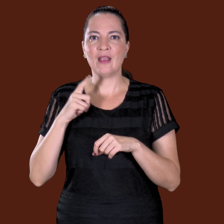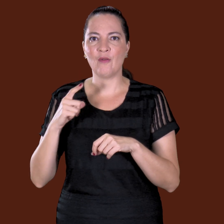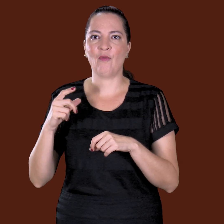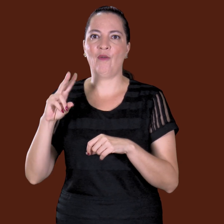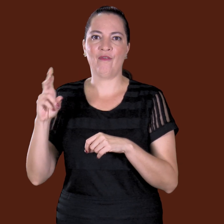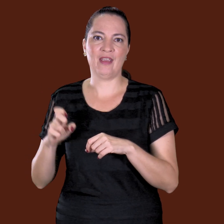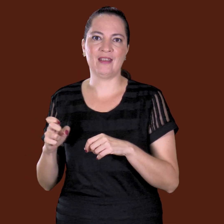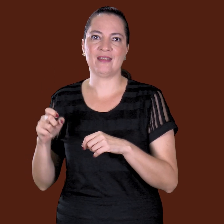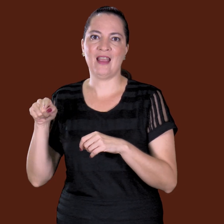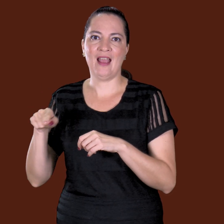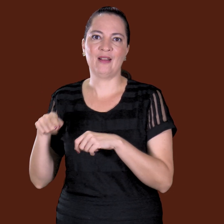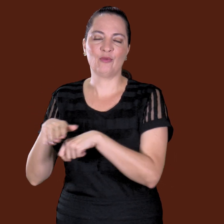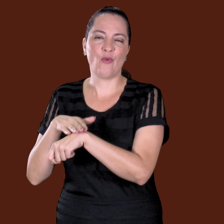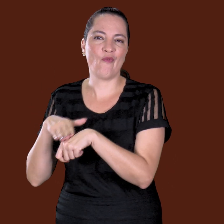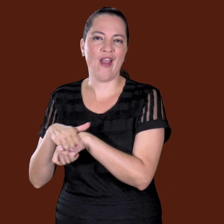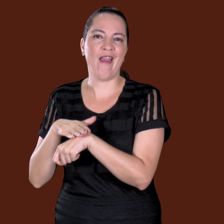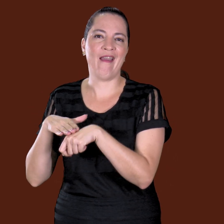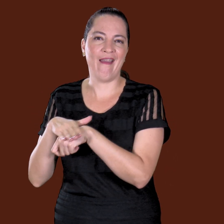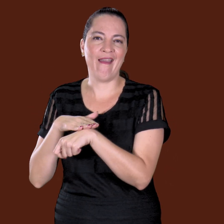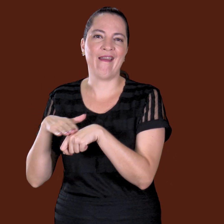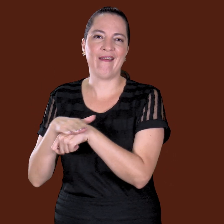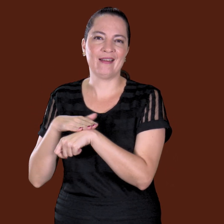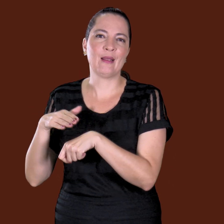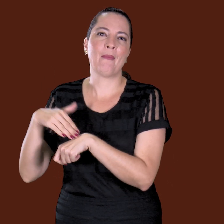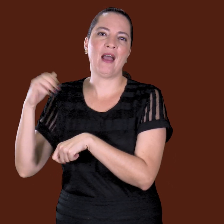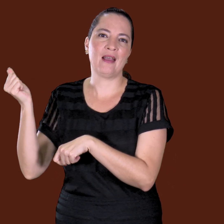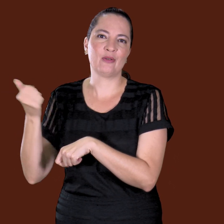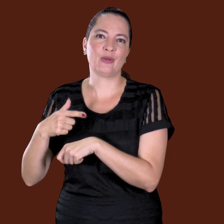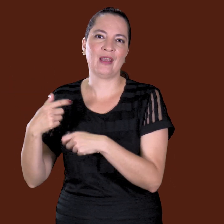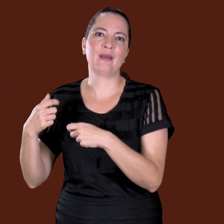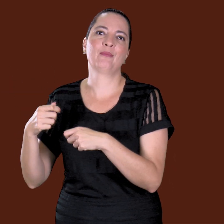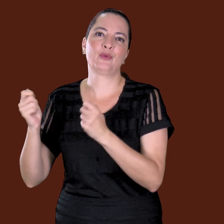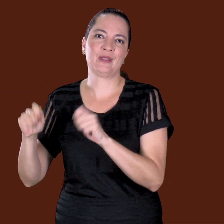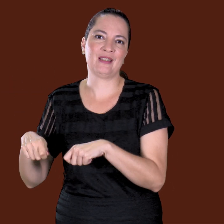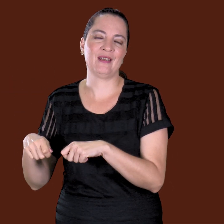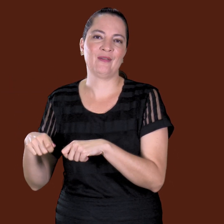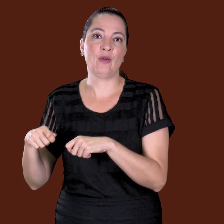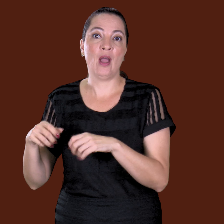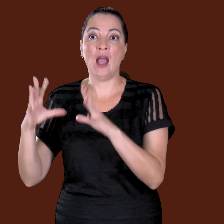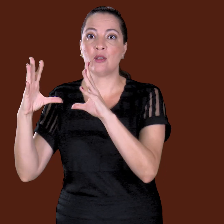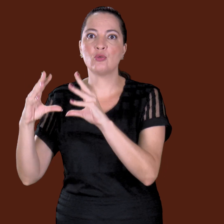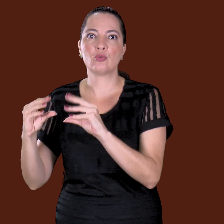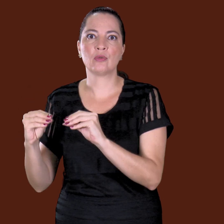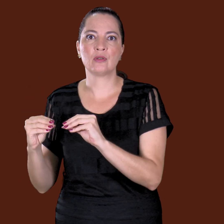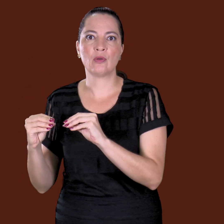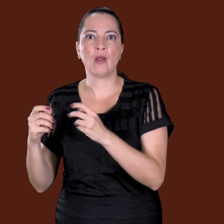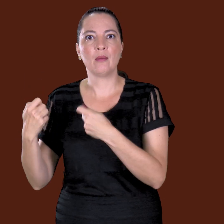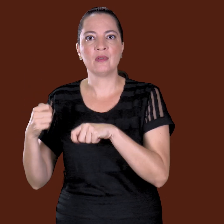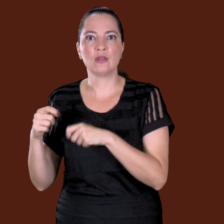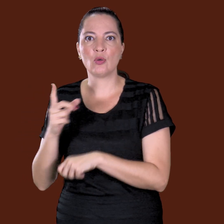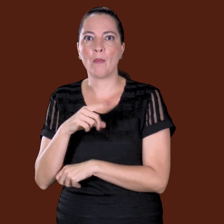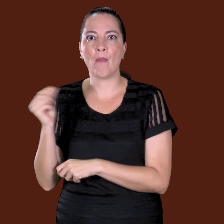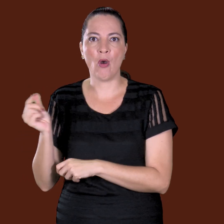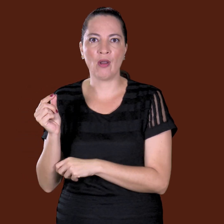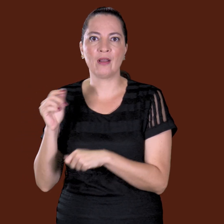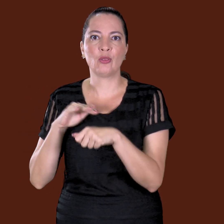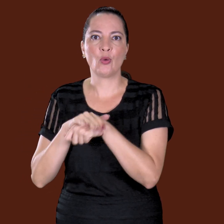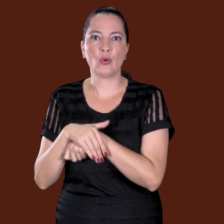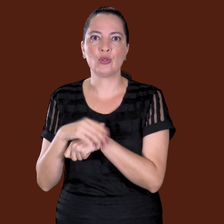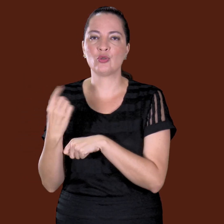e acabou escurecendo e ela teve que fazer o caminho de volta de noite, subindo escuro, sozinha.